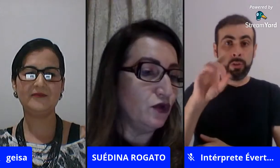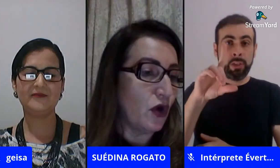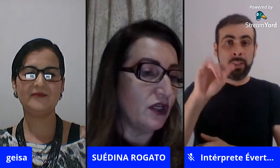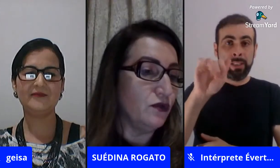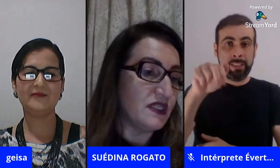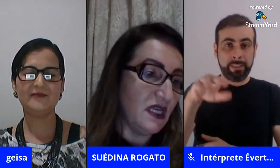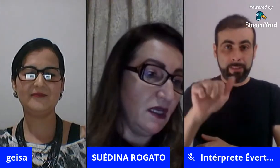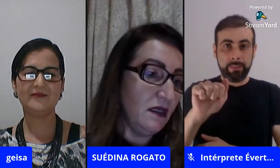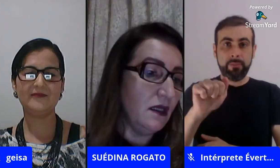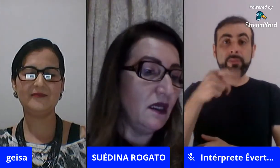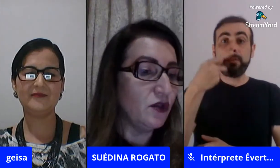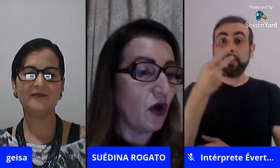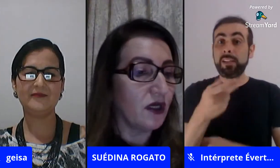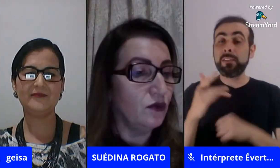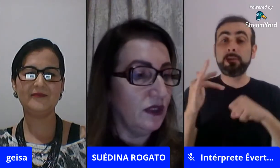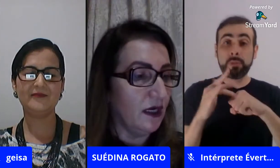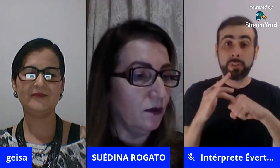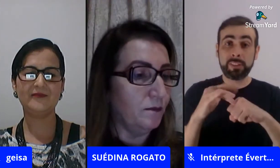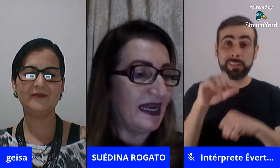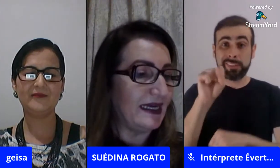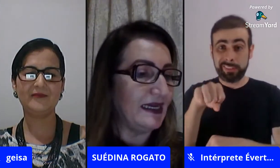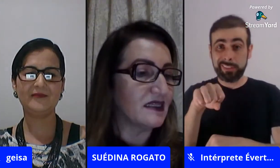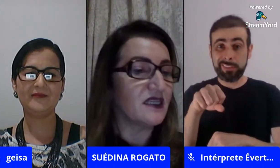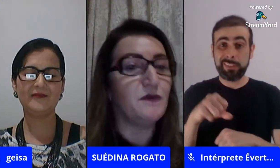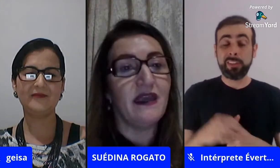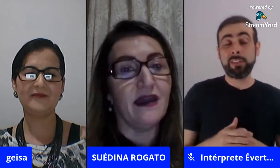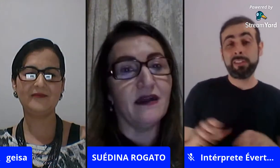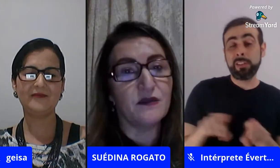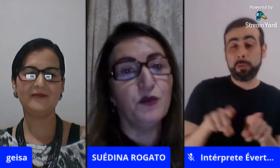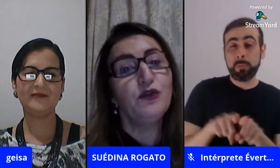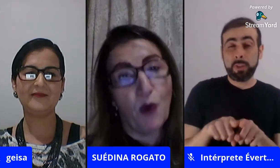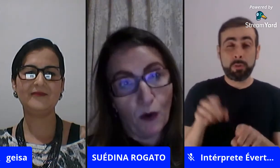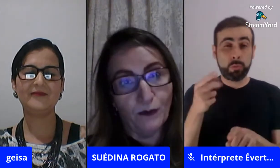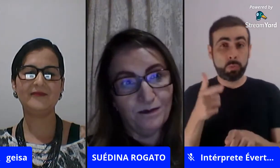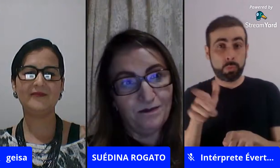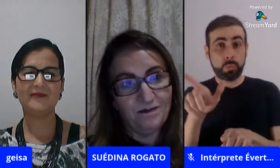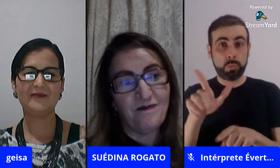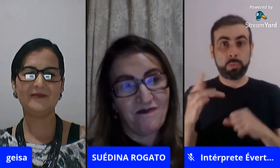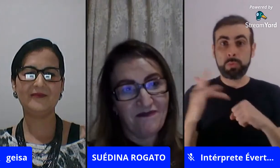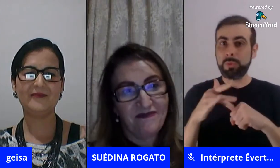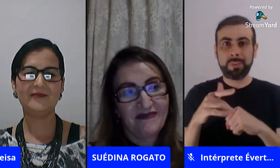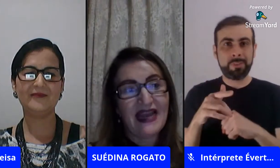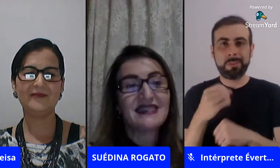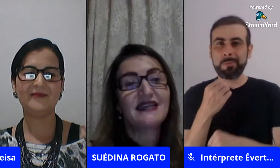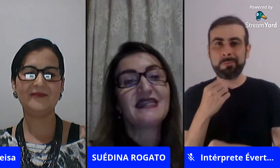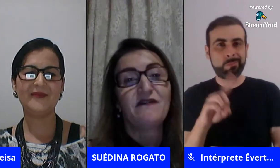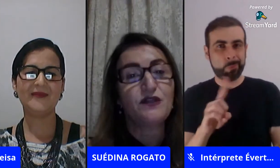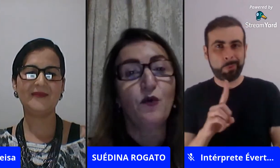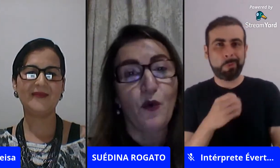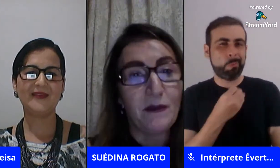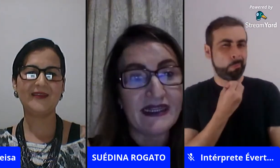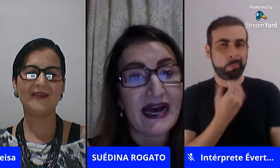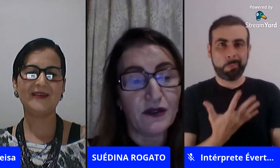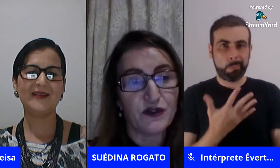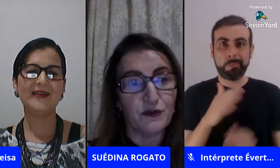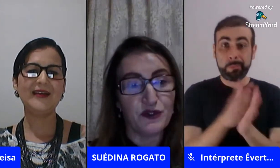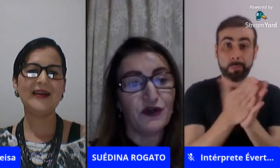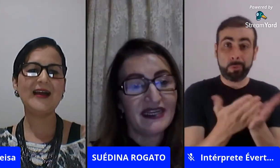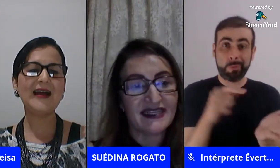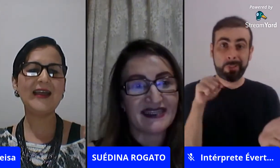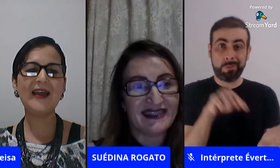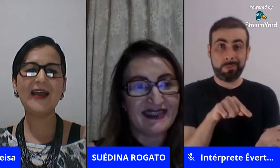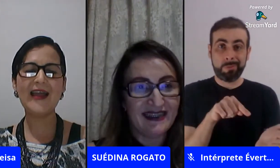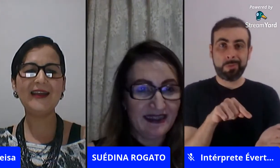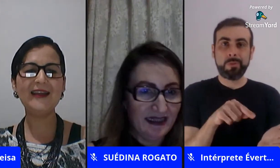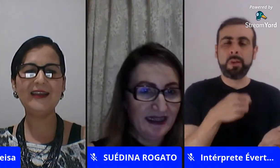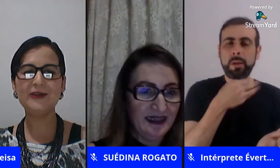fala do toque do sim e toque do não para crianças pequenas muito bom aí você quiser fazer algum comentário